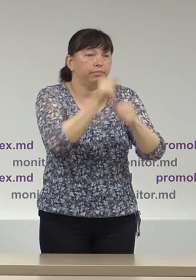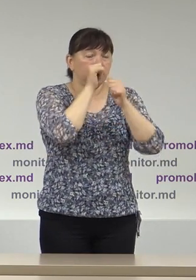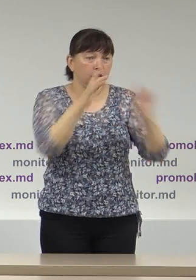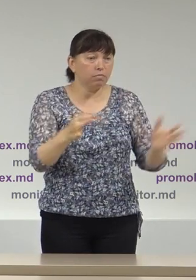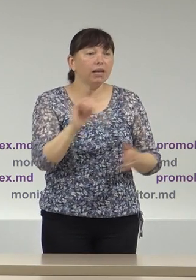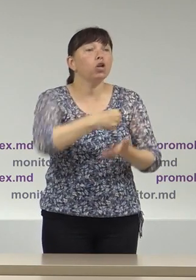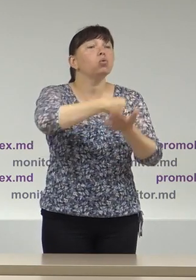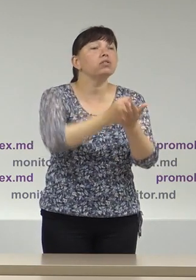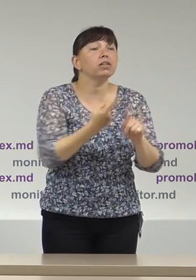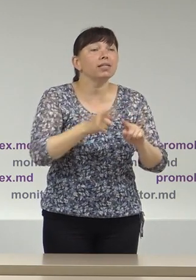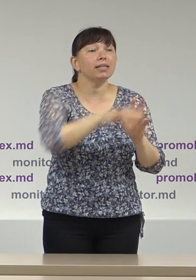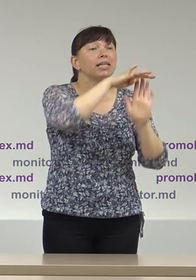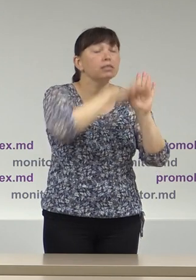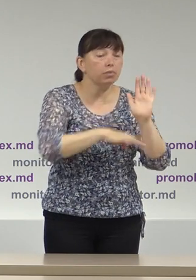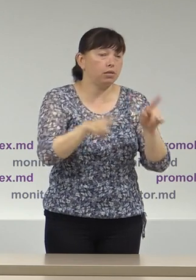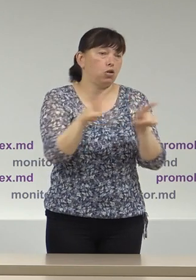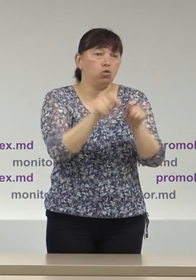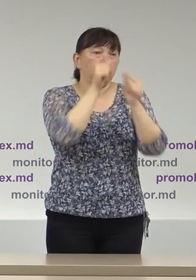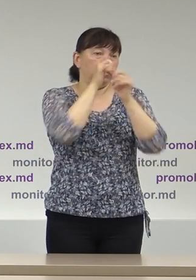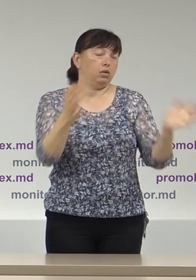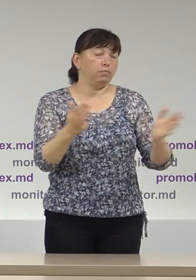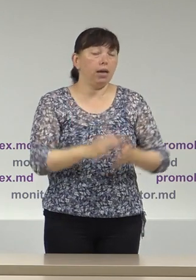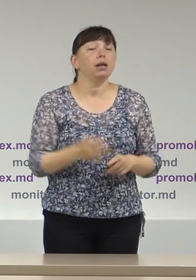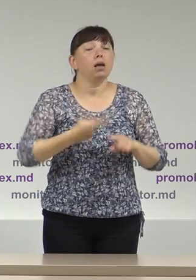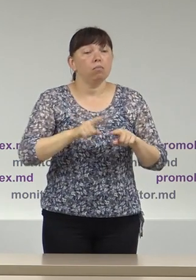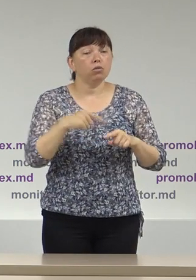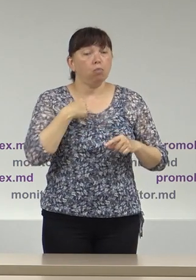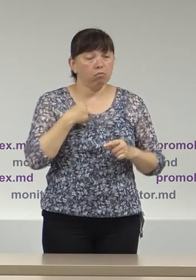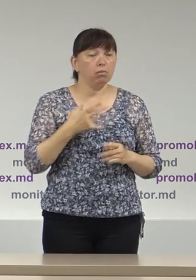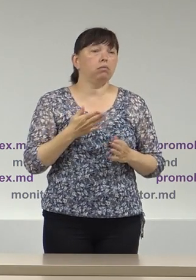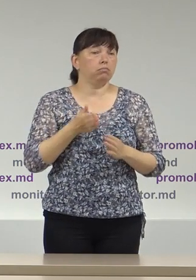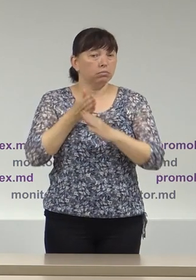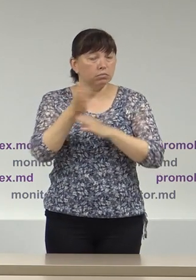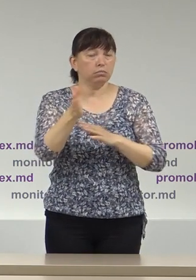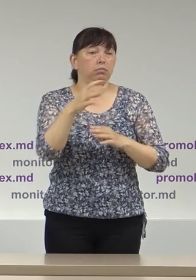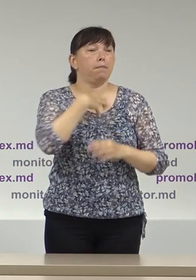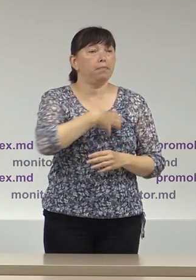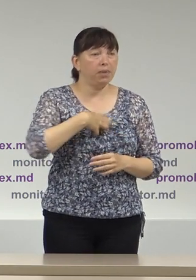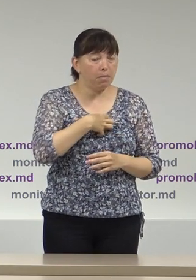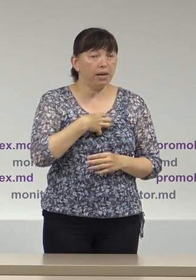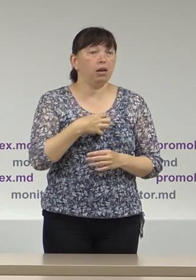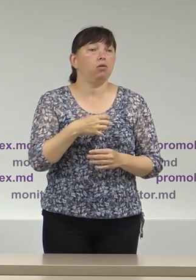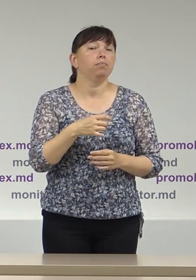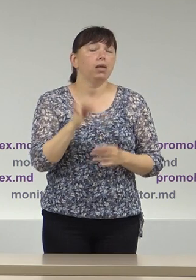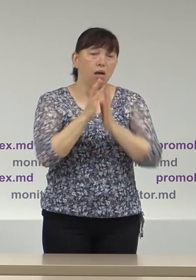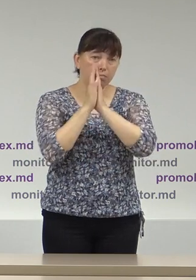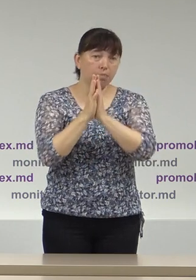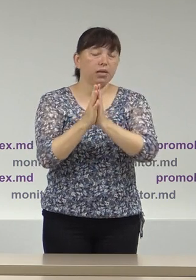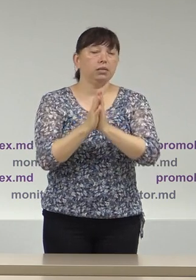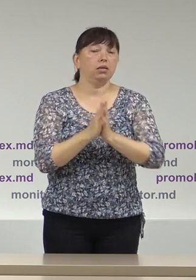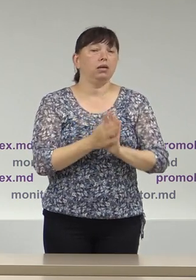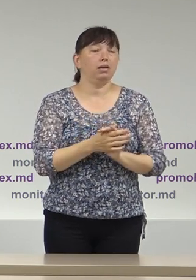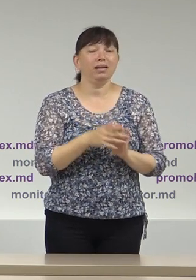liste totuși noi ne-am adresat la Consiliul Municipal Chișinău cu o solicitare mai bine zis